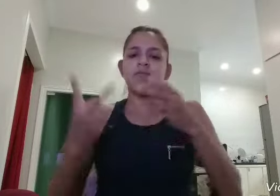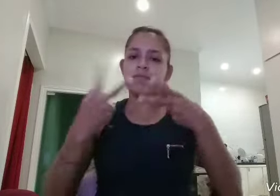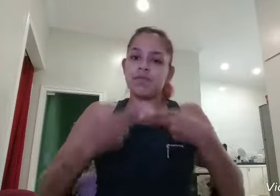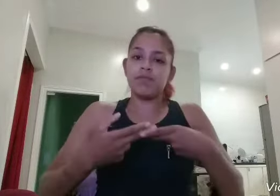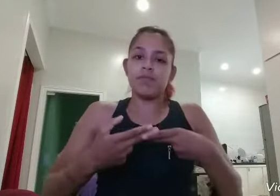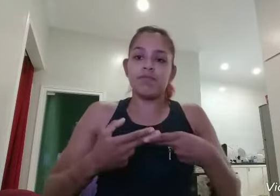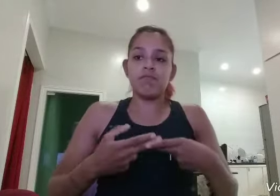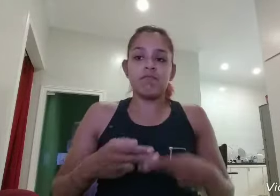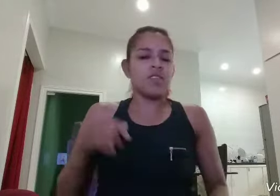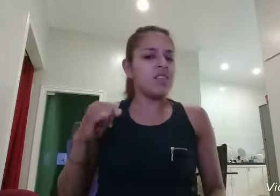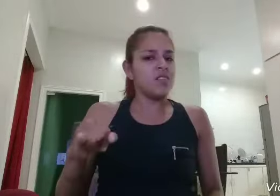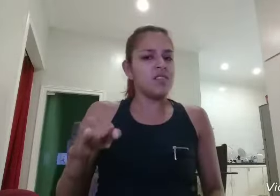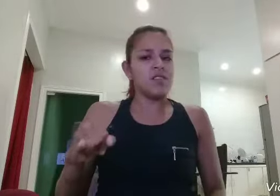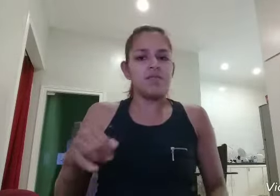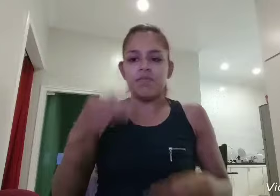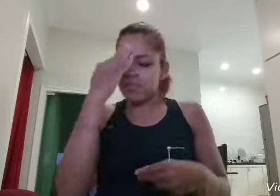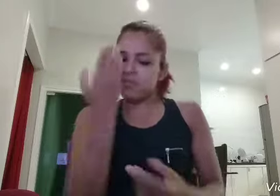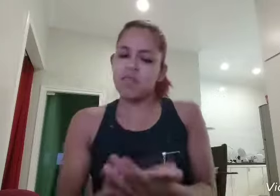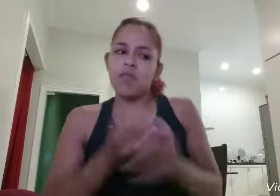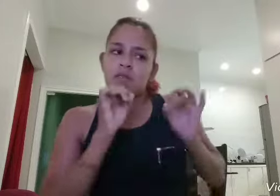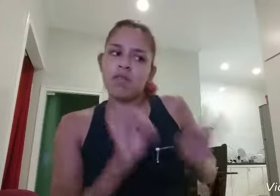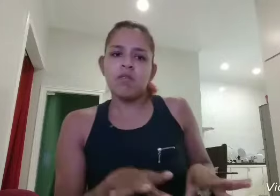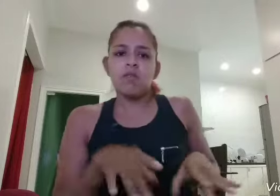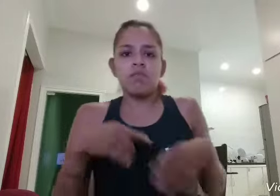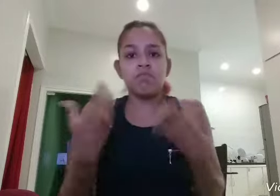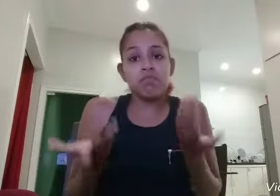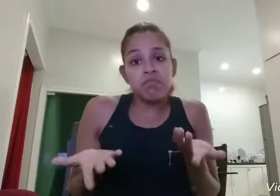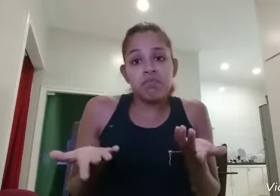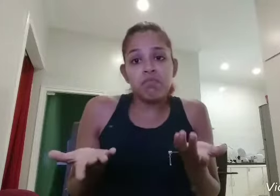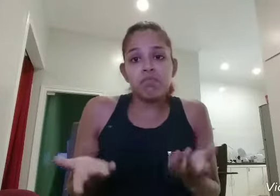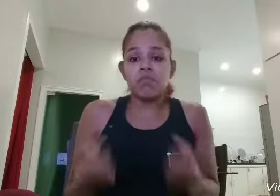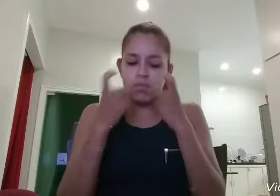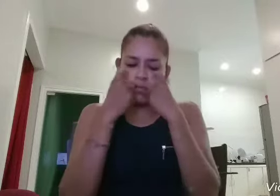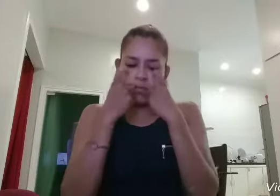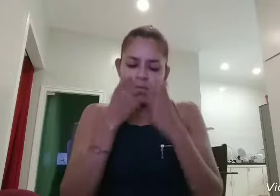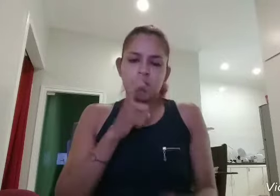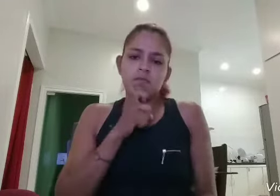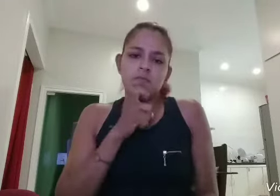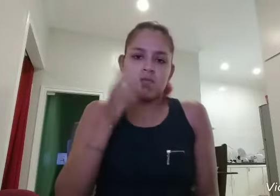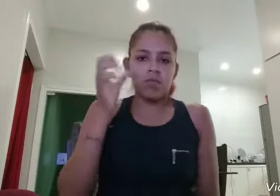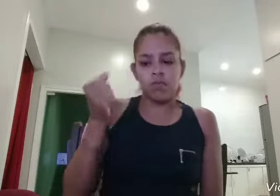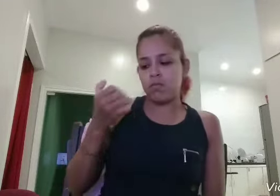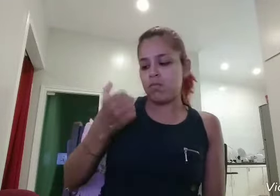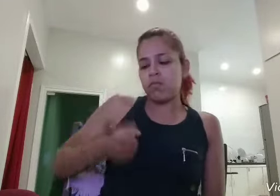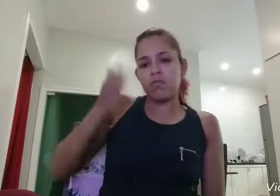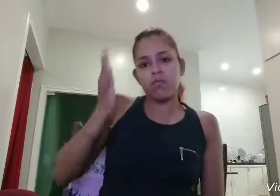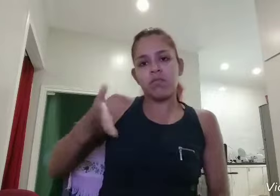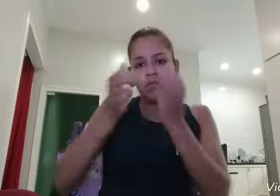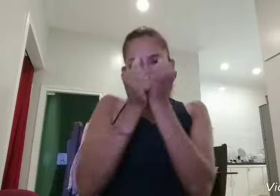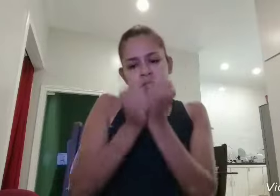Você desconfiava porque não largou Não adianta chorar, nem te queja